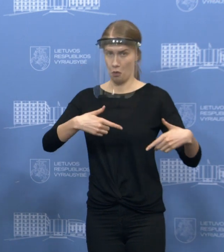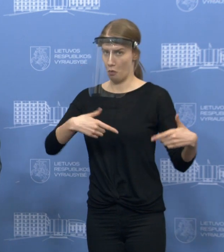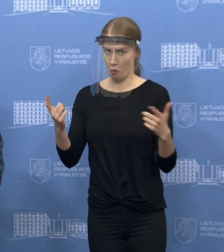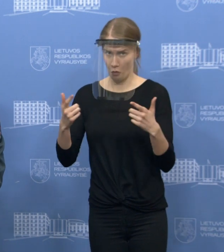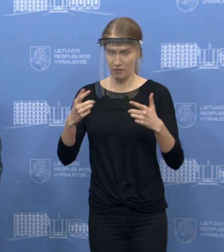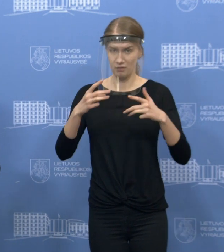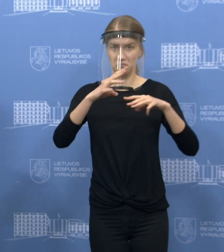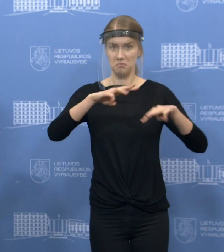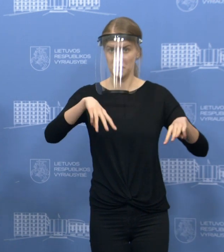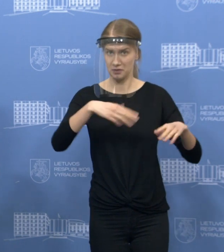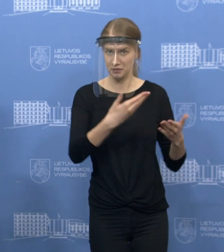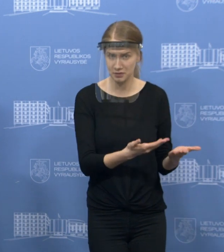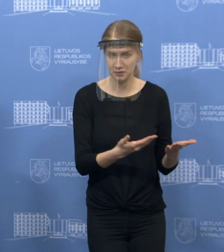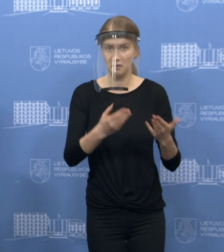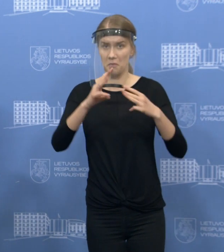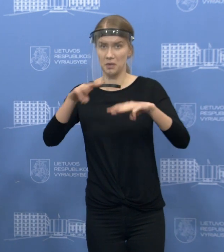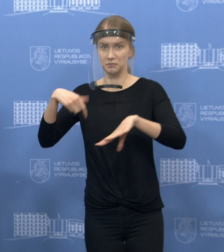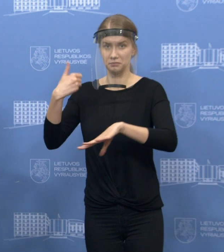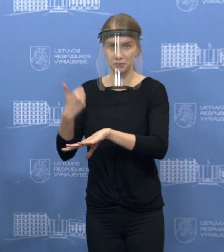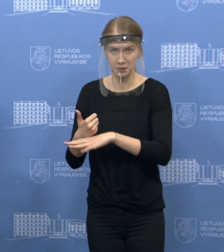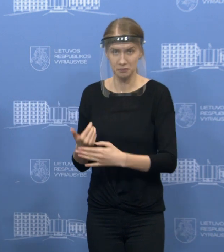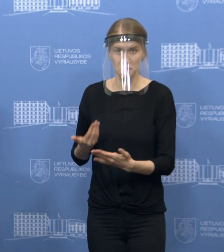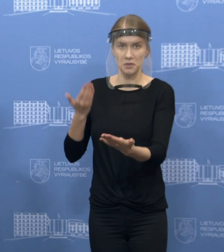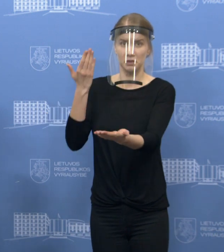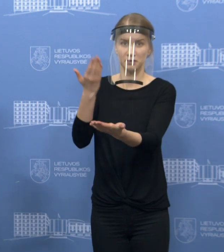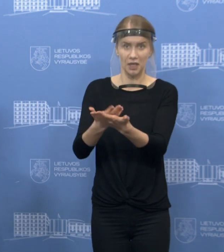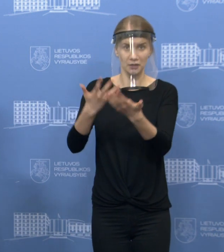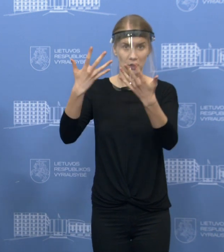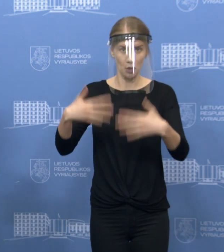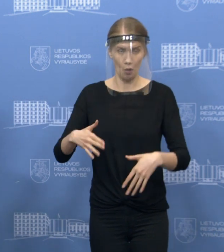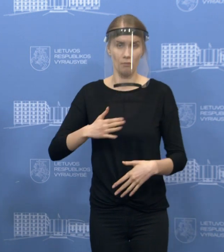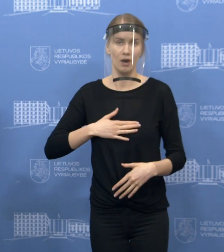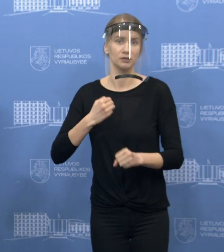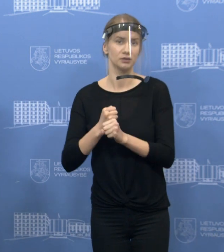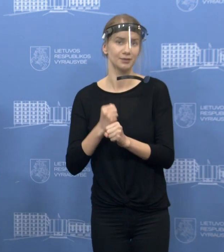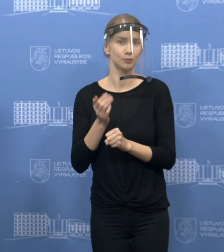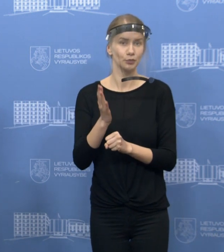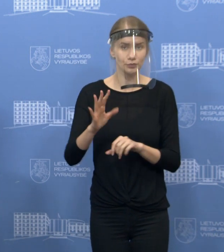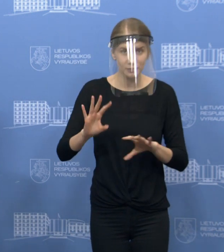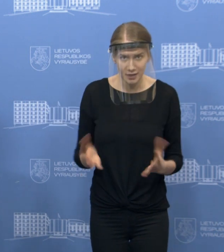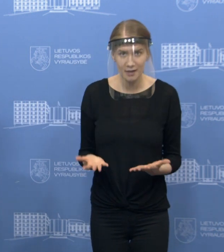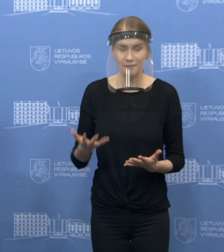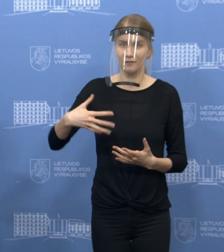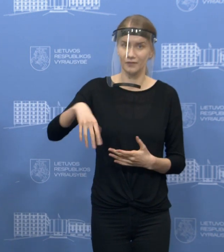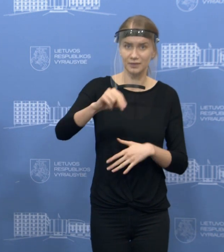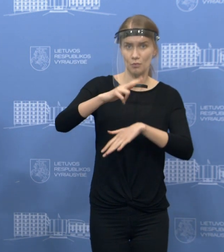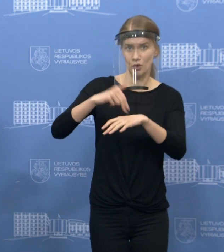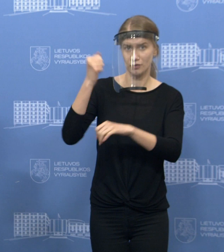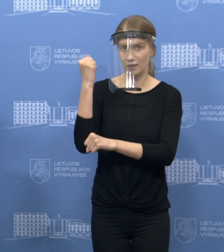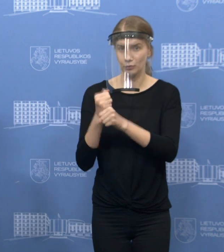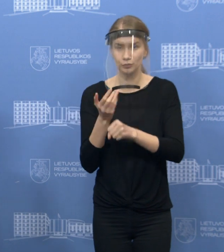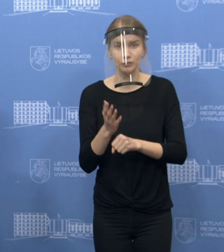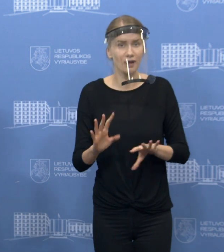ministrė labai išsamei pristatė, kaip mes dirbsime, kaip kokiam režime bus visa mūsų valstybė.